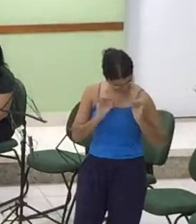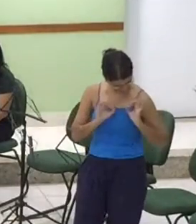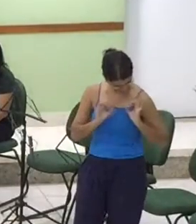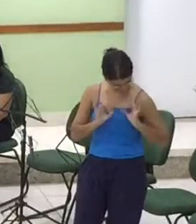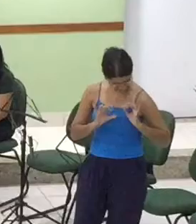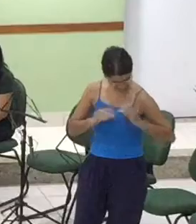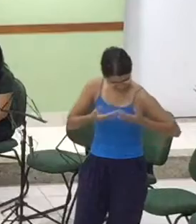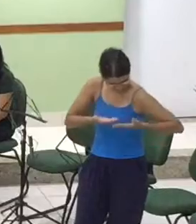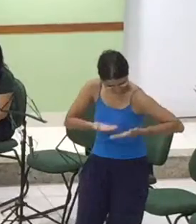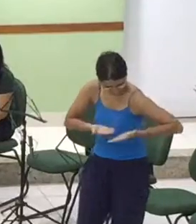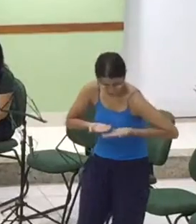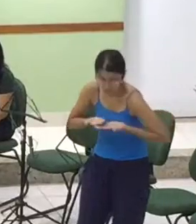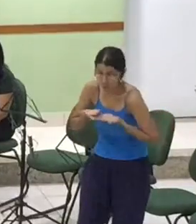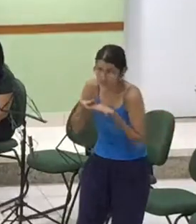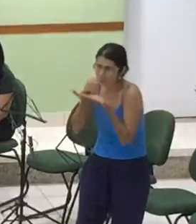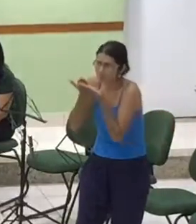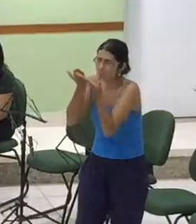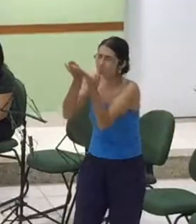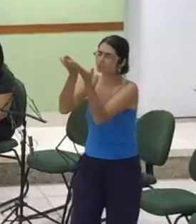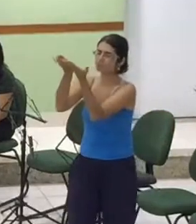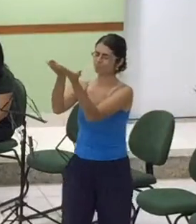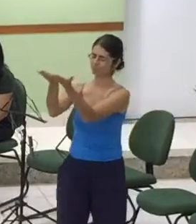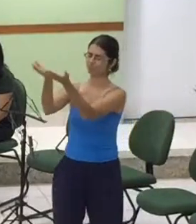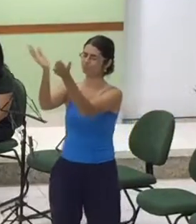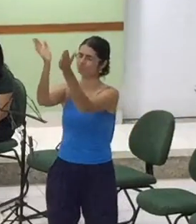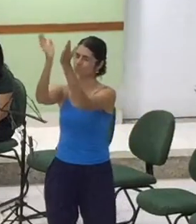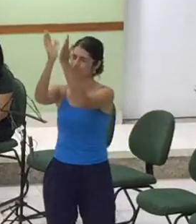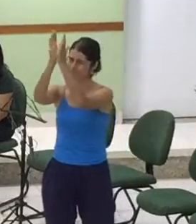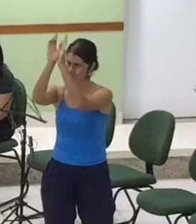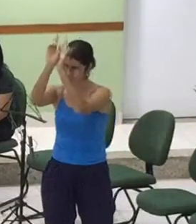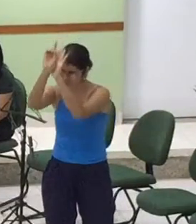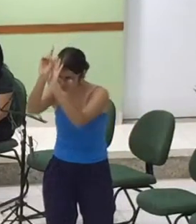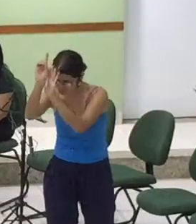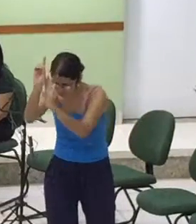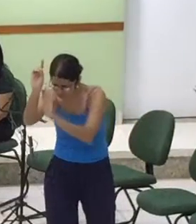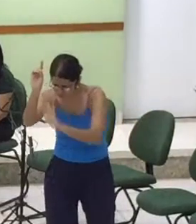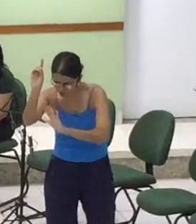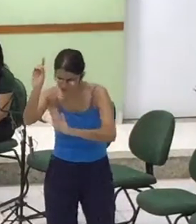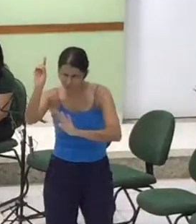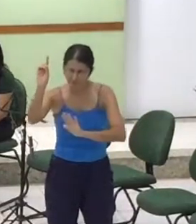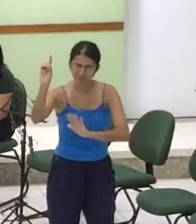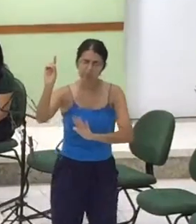Para adorar a Deus